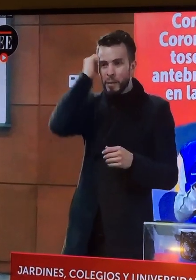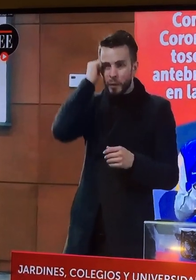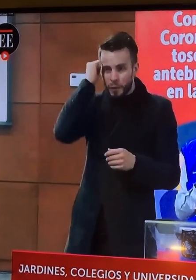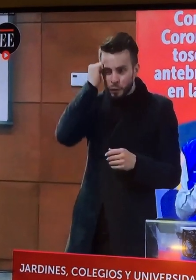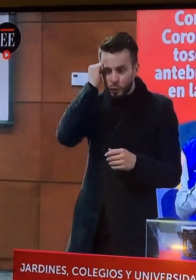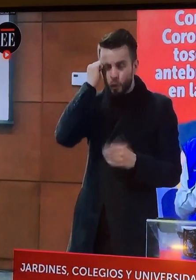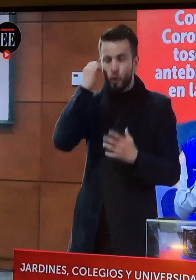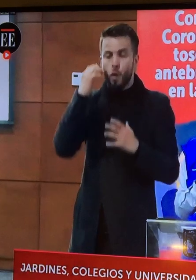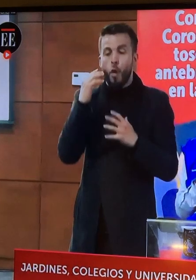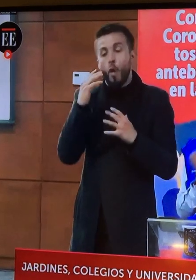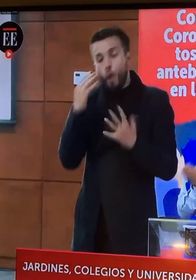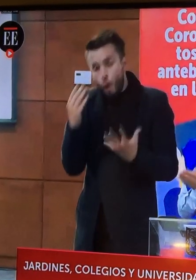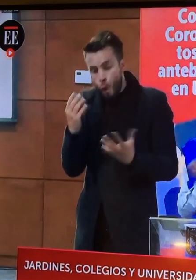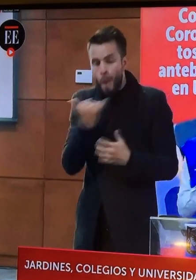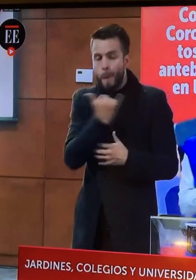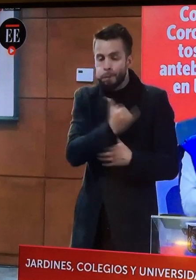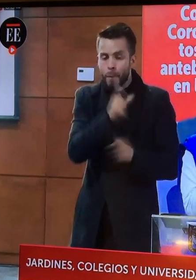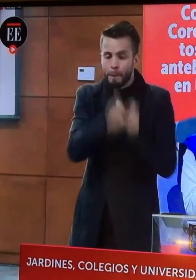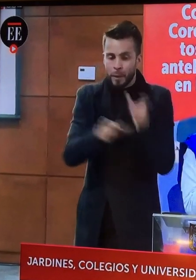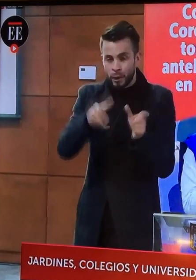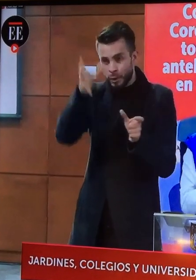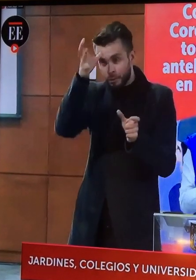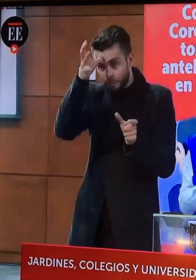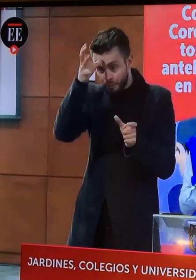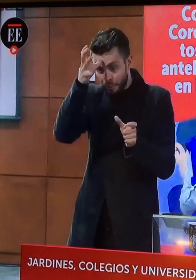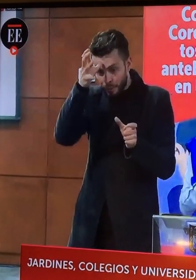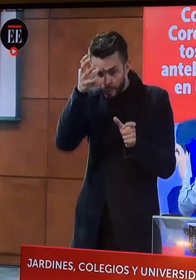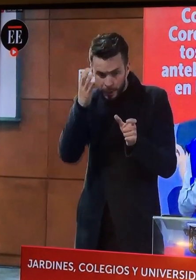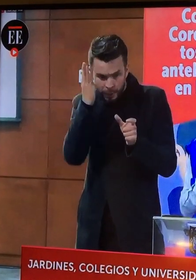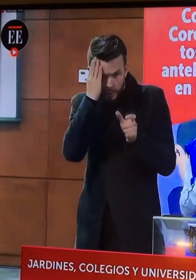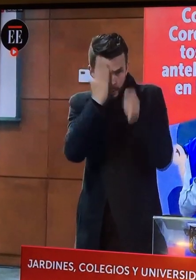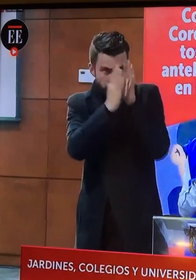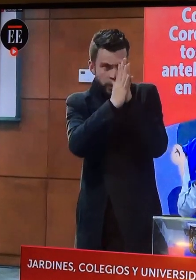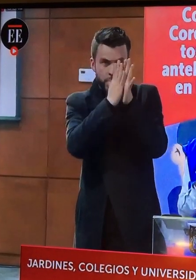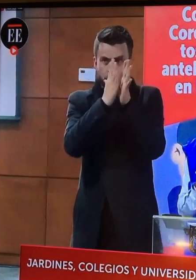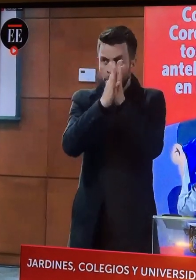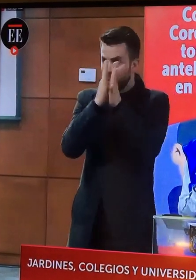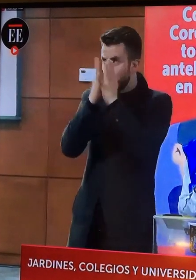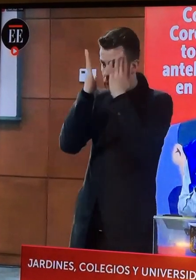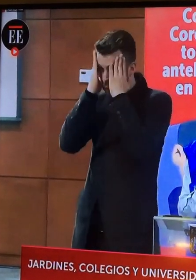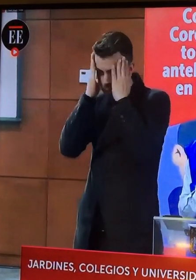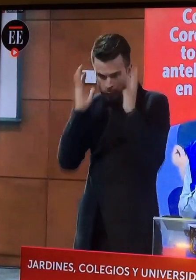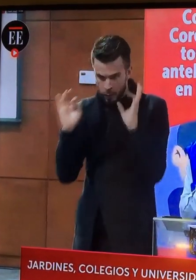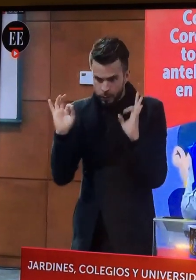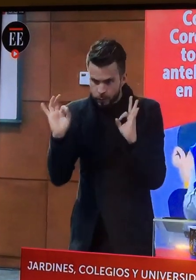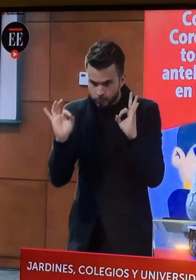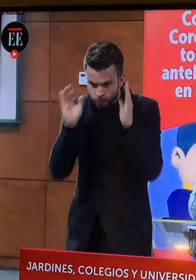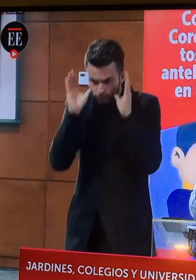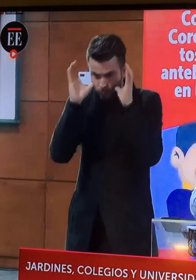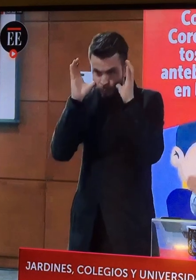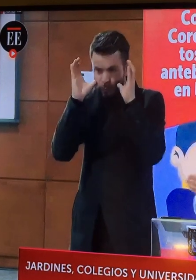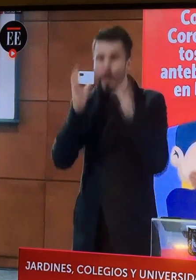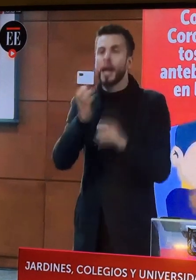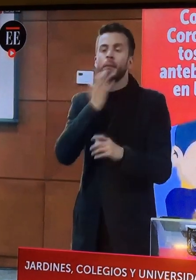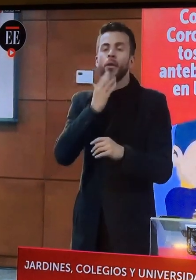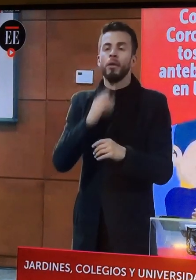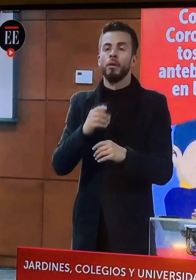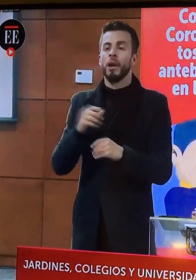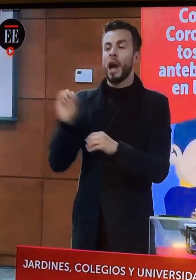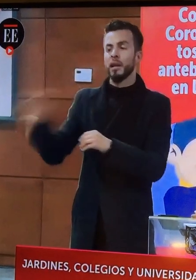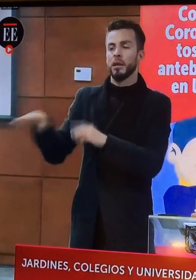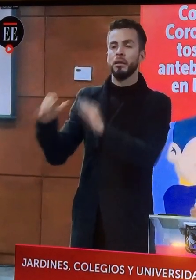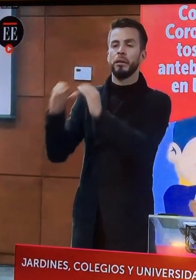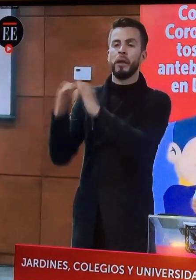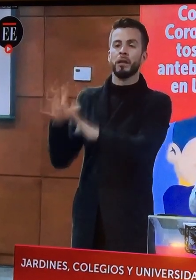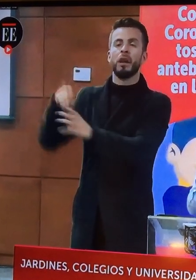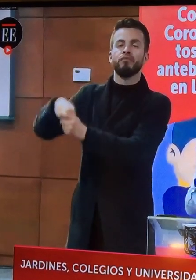pedagógico que tiene información adecuada es la mejor medida de cuidado. Dejar a un niño sin cuidado en